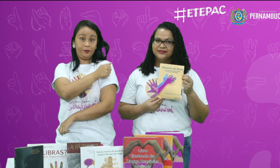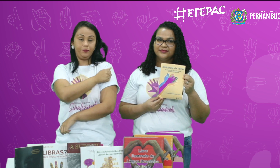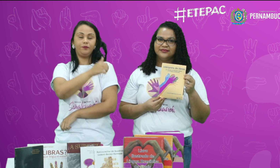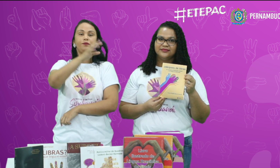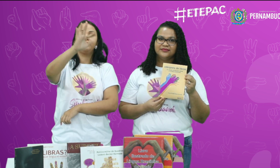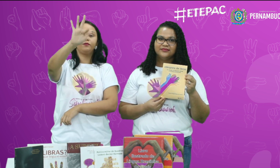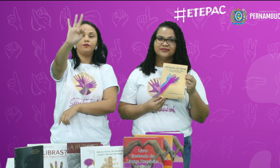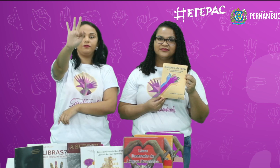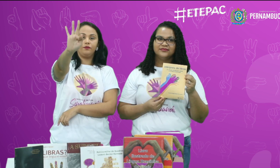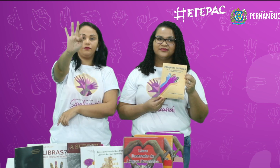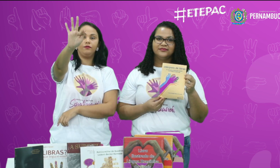O aluno...